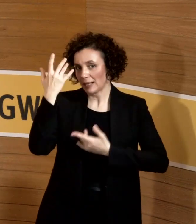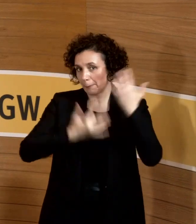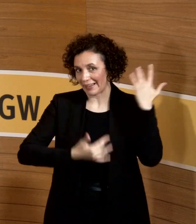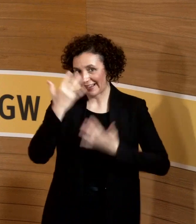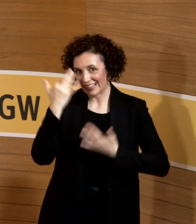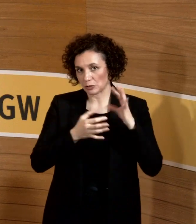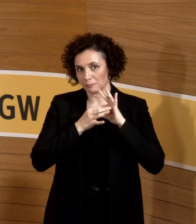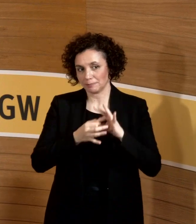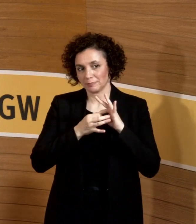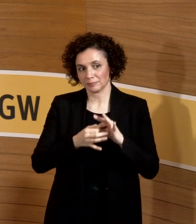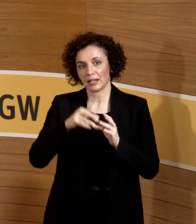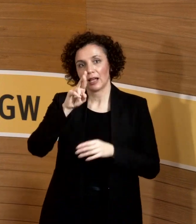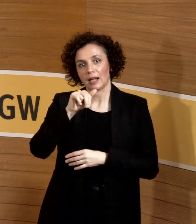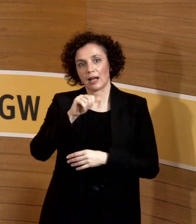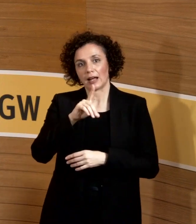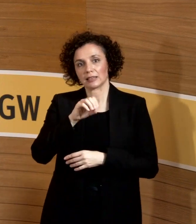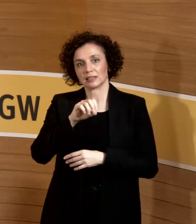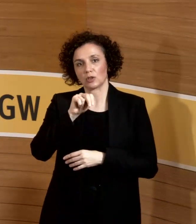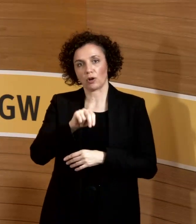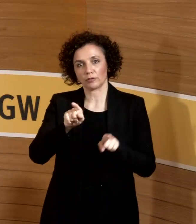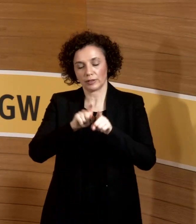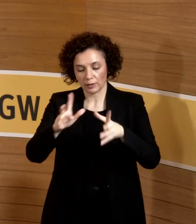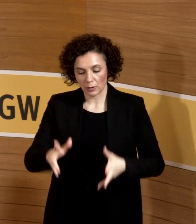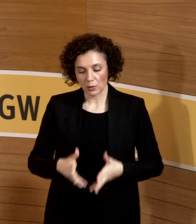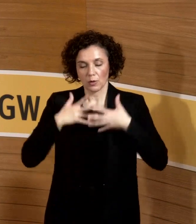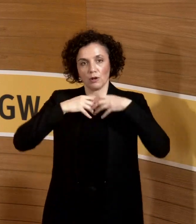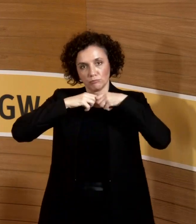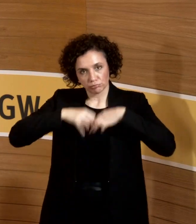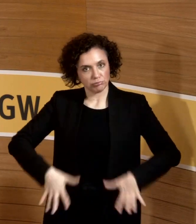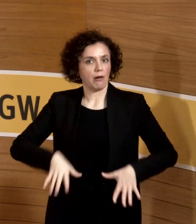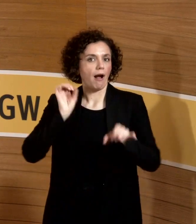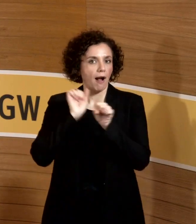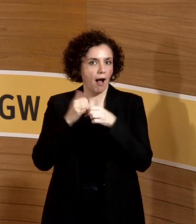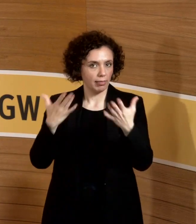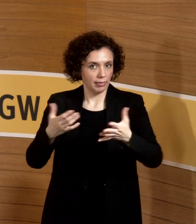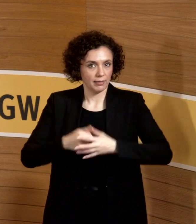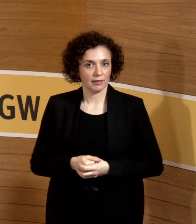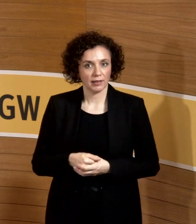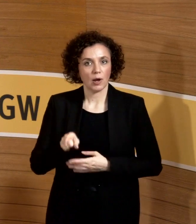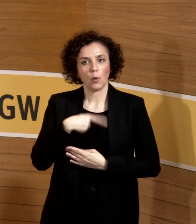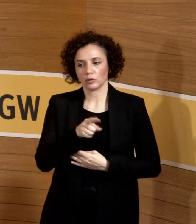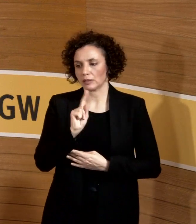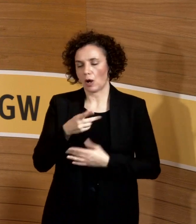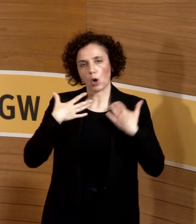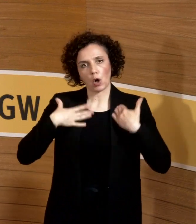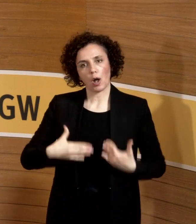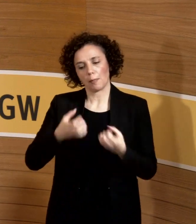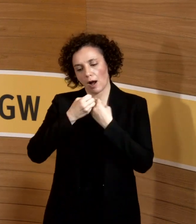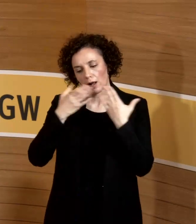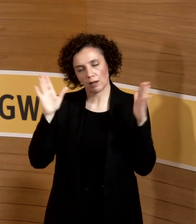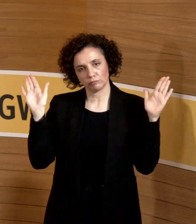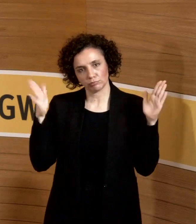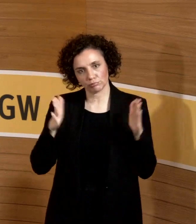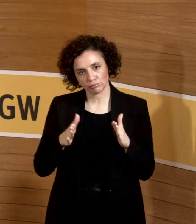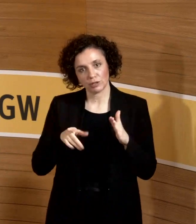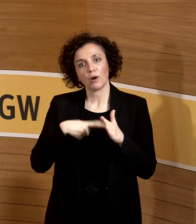immer darum, Radern wird ja innerativ aufgenommen und es wird dann auch abgebaut und es entstehen Folgeprodukte